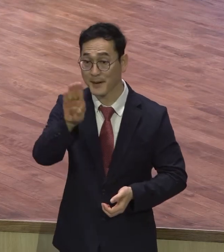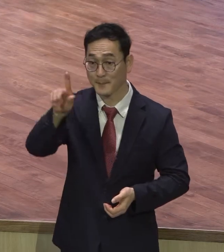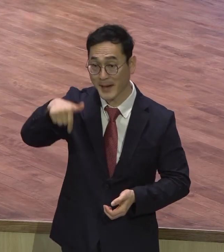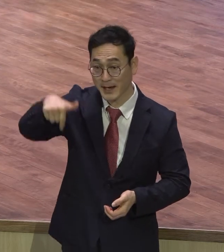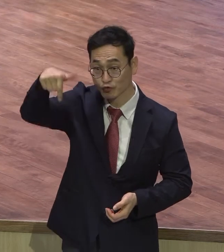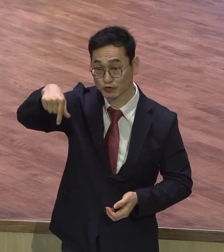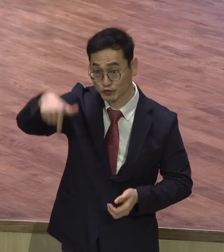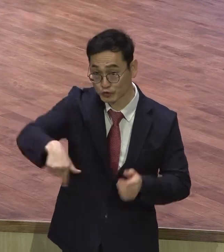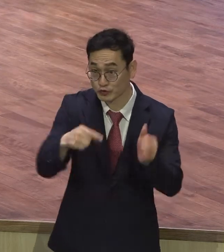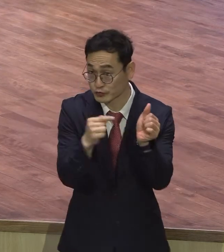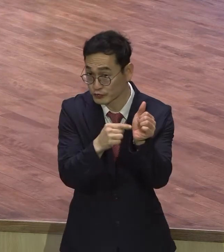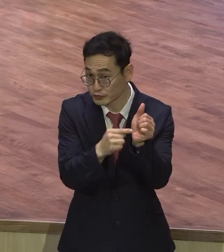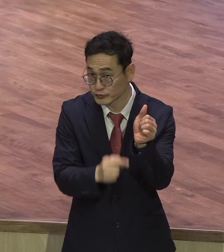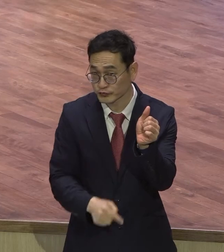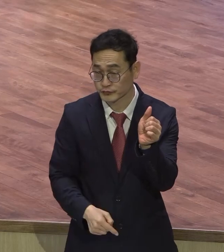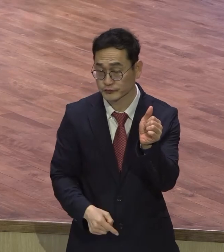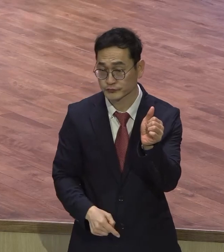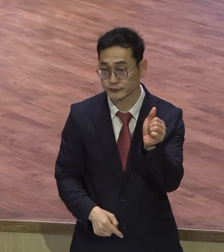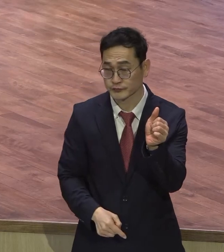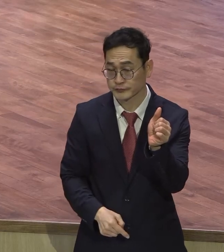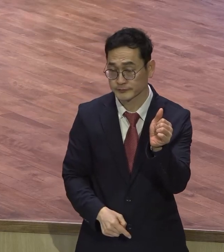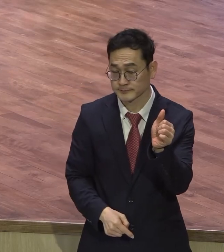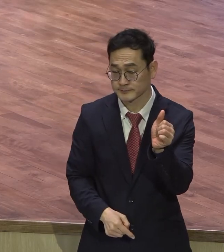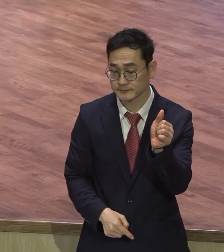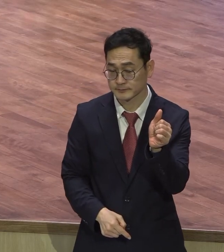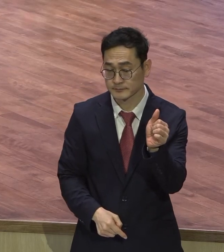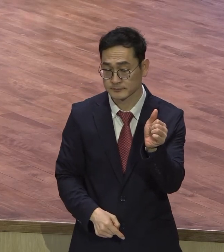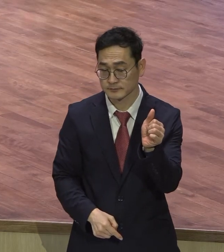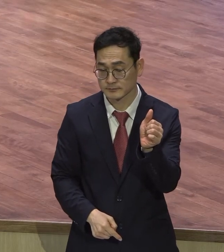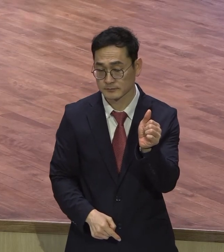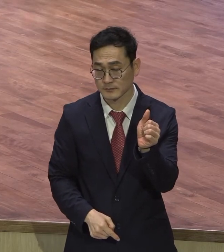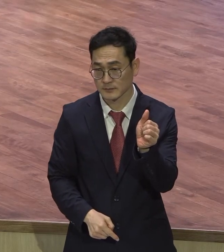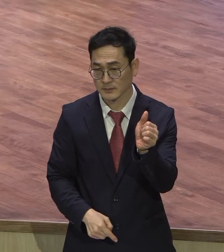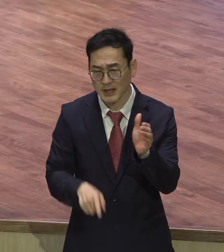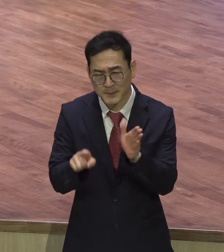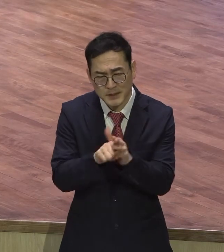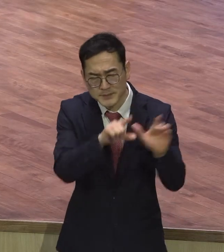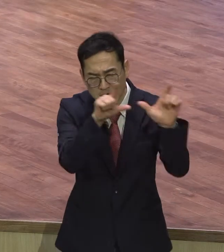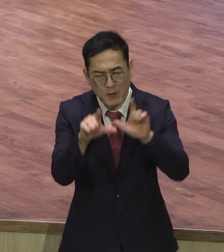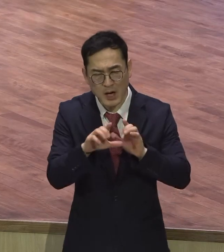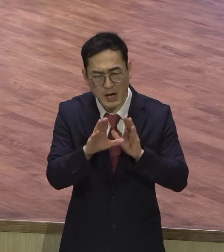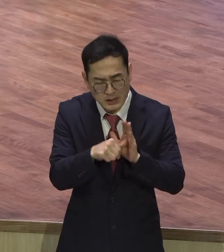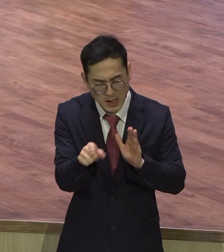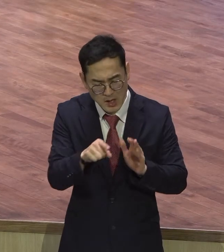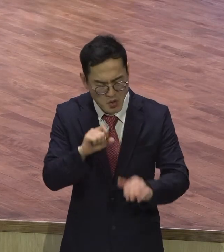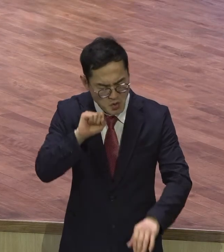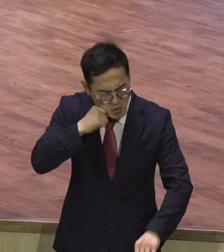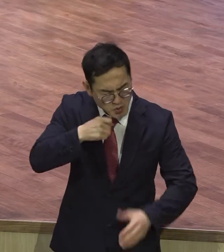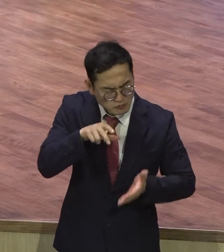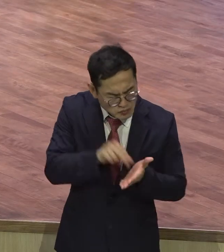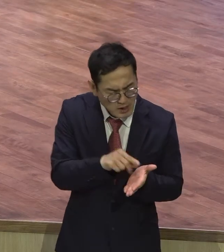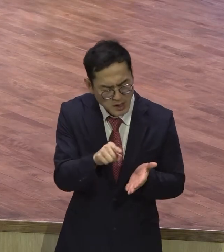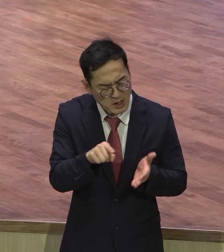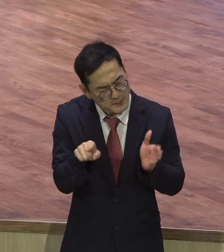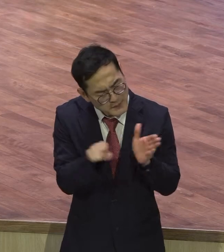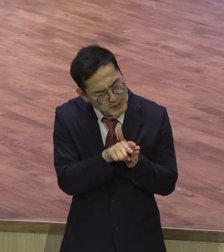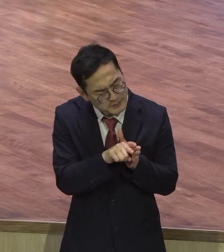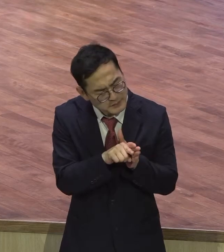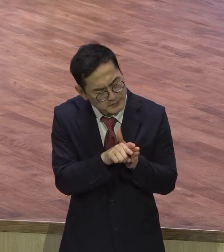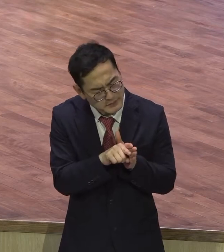신앙에서 풀기가 어려운 그런 문제들을 가지고 하나님 앞에 끊임없이